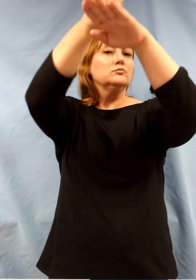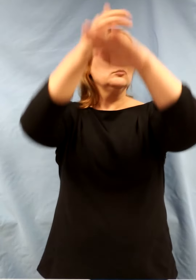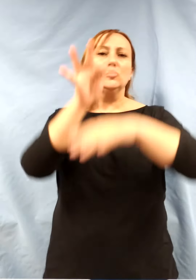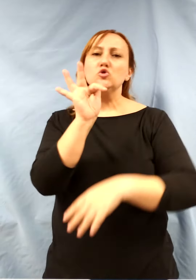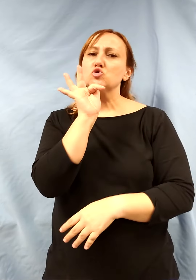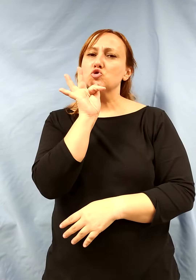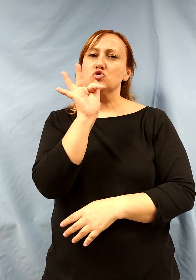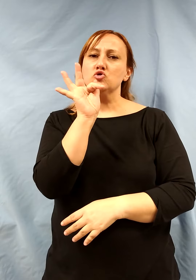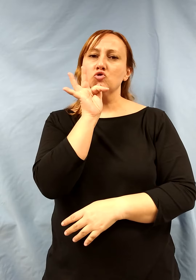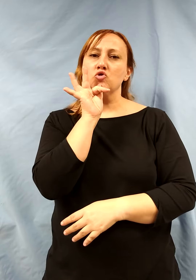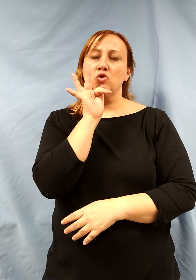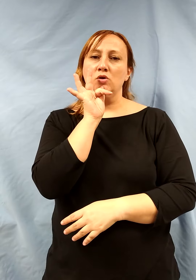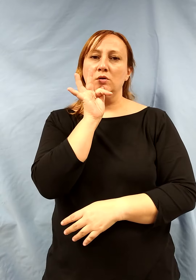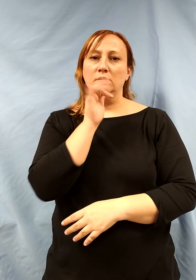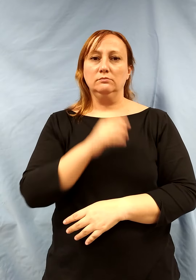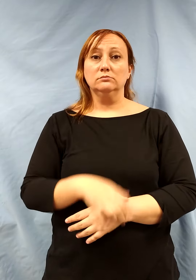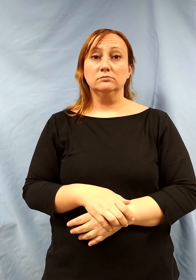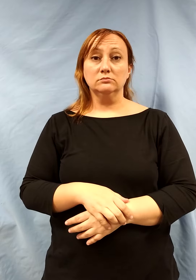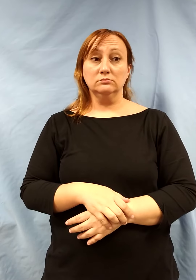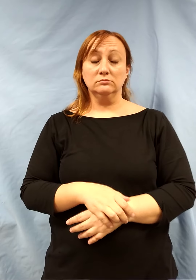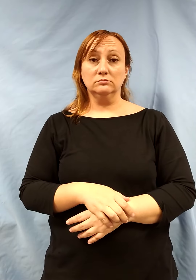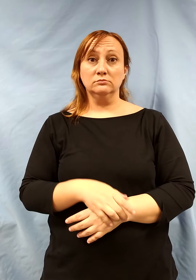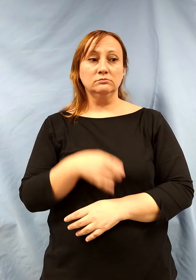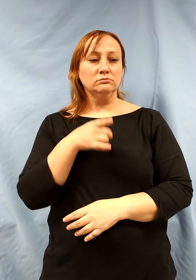Una clara muestra de su perfeccionismo